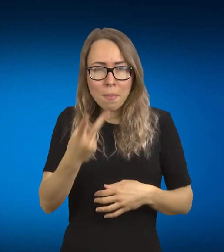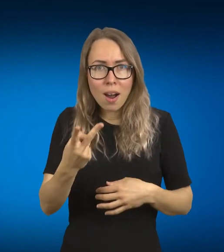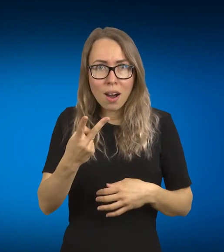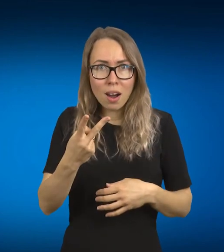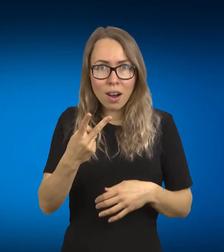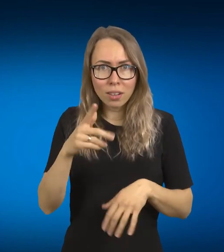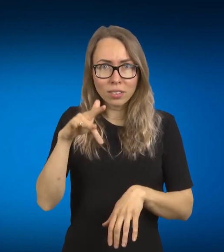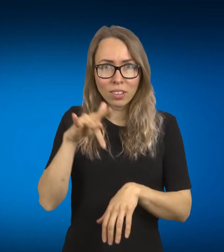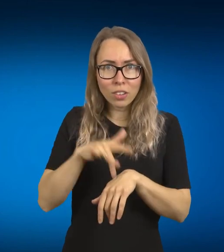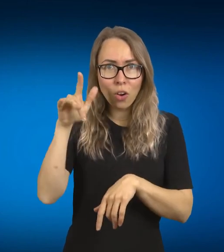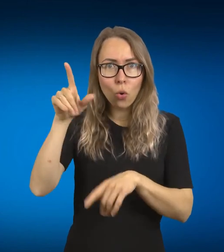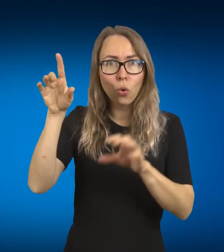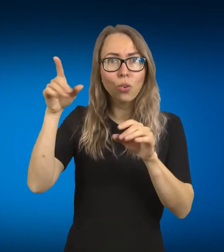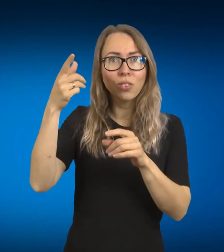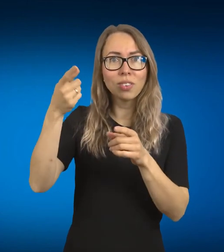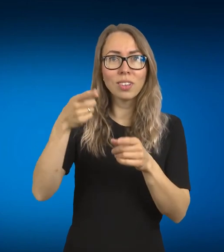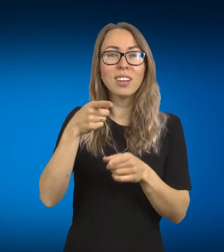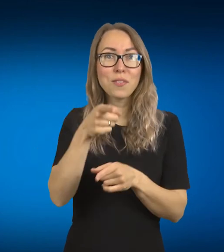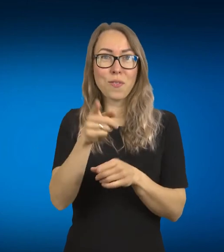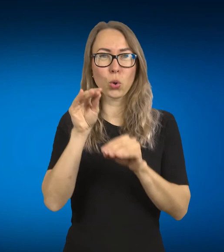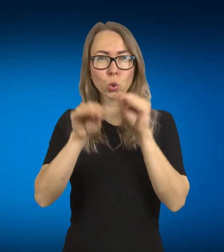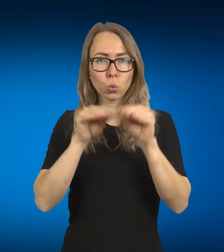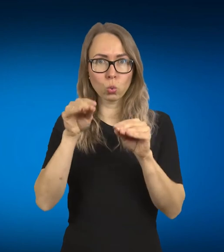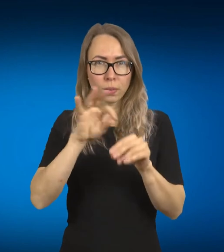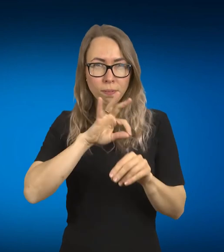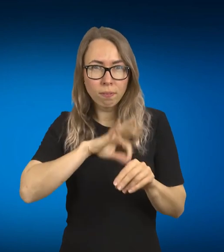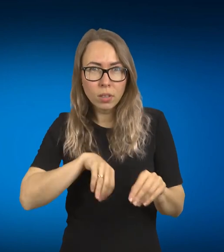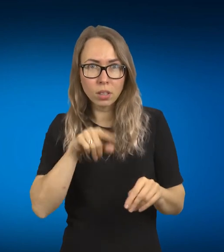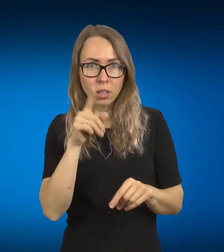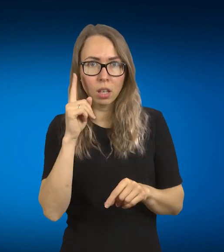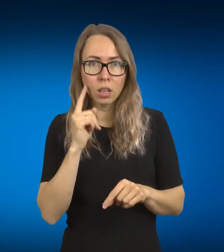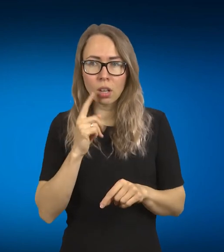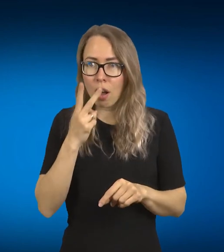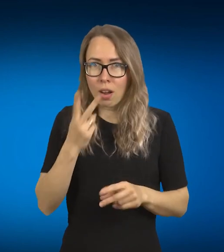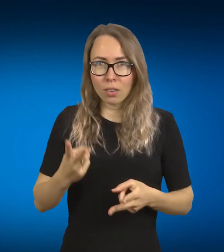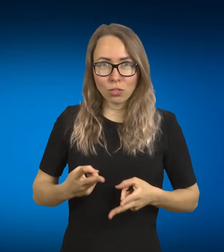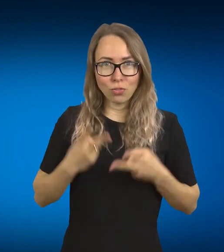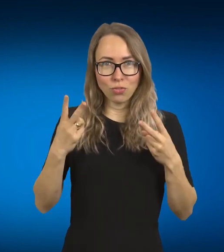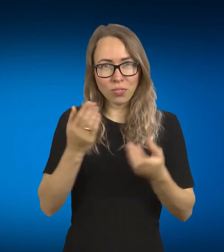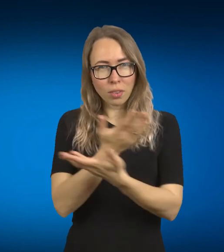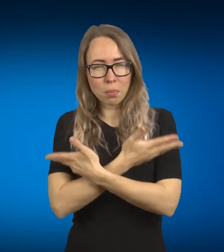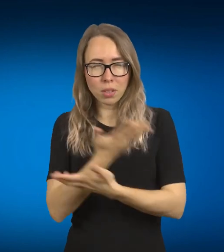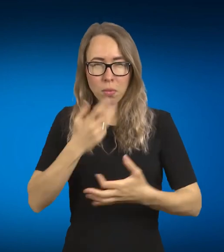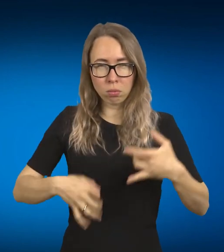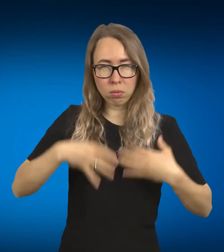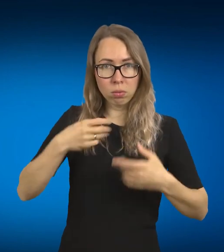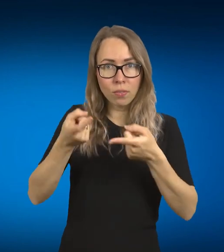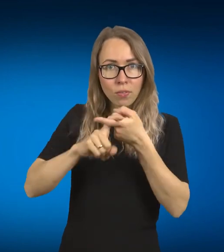išradimai ir tokia, nu, tikrai atvers plačiau duris, jis mum